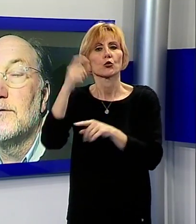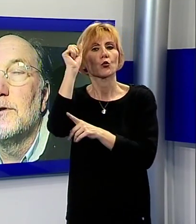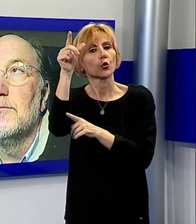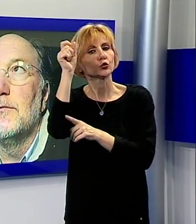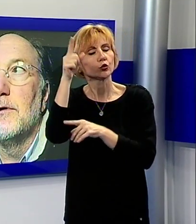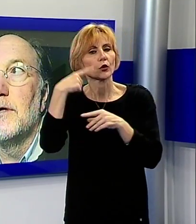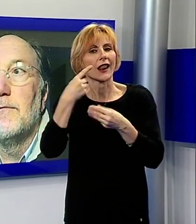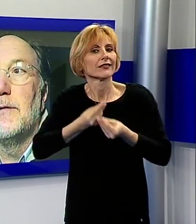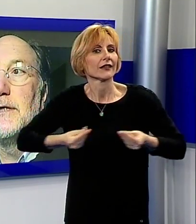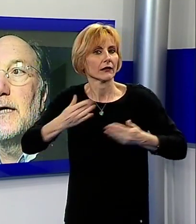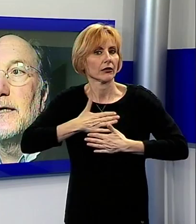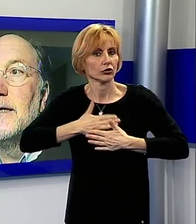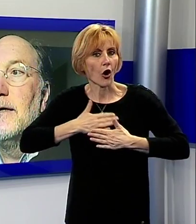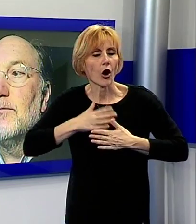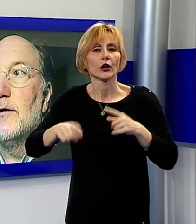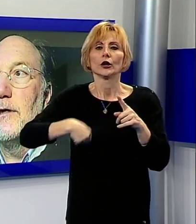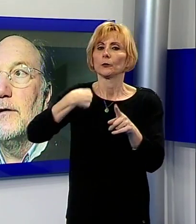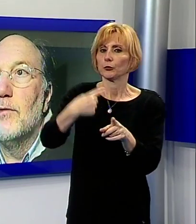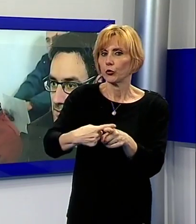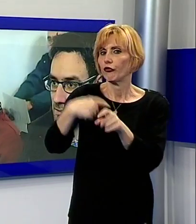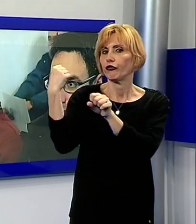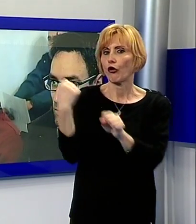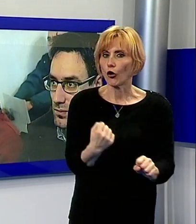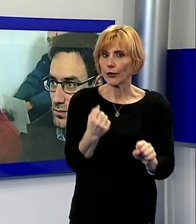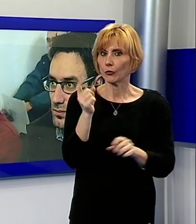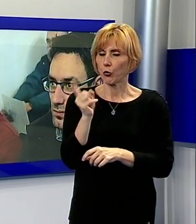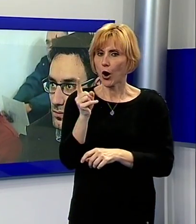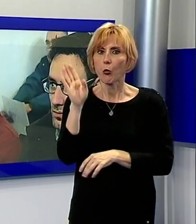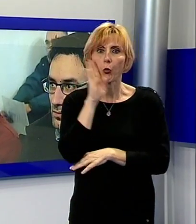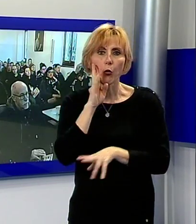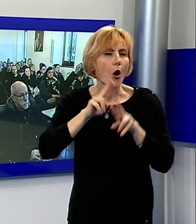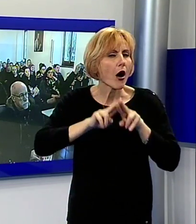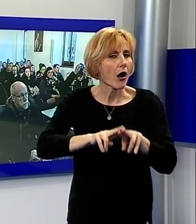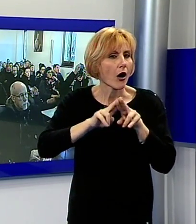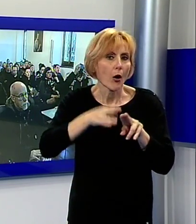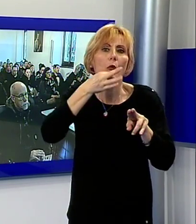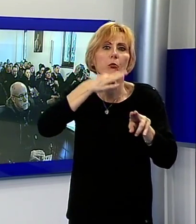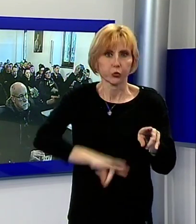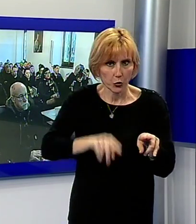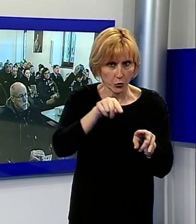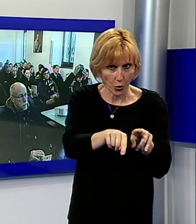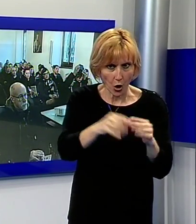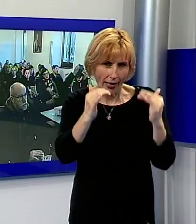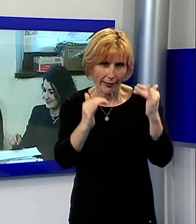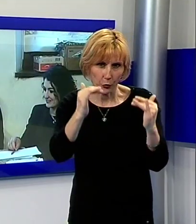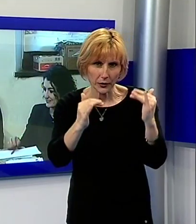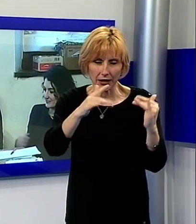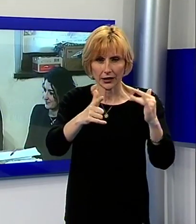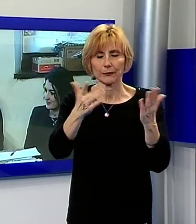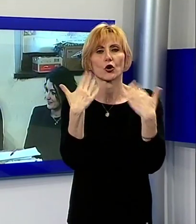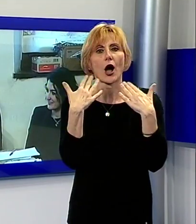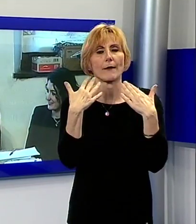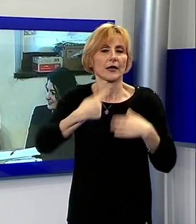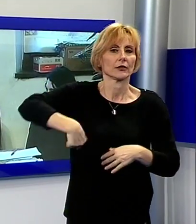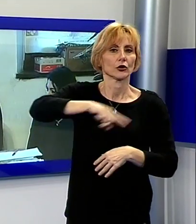territori e soprattutto quello che è fondamentale, quello che l'uomo è riuscito a mantenere in equilibrio in questi ambienti che noi